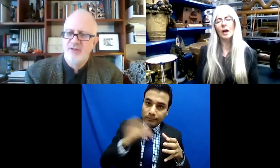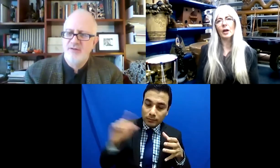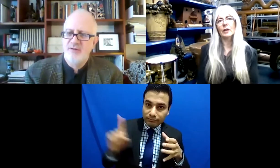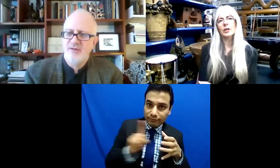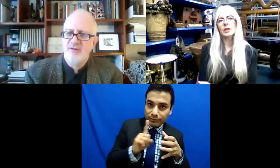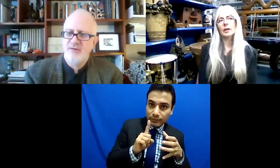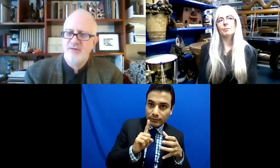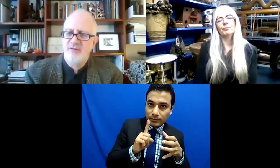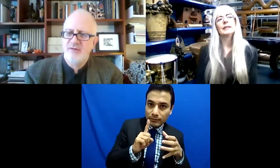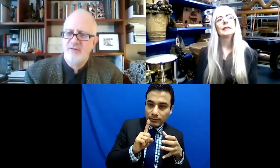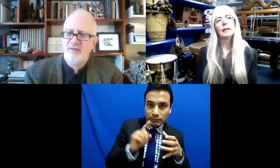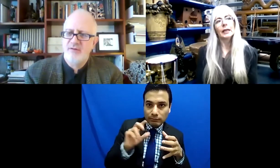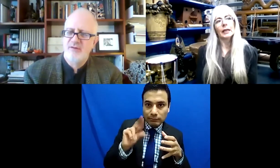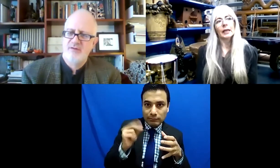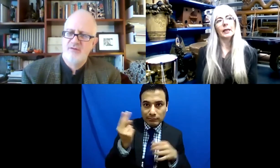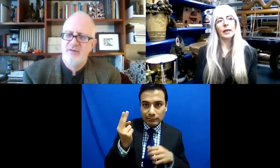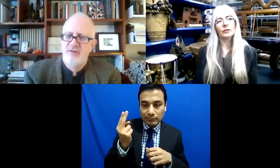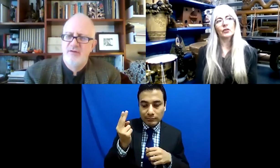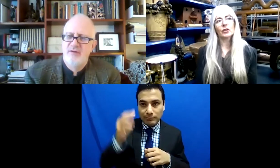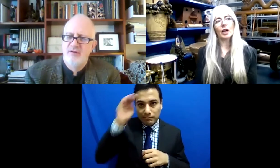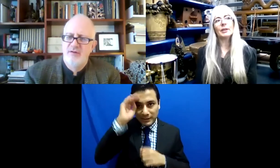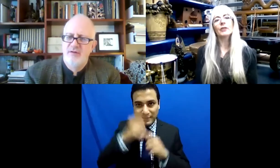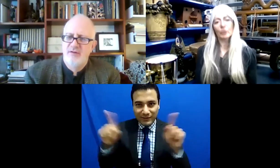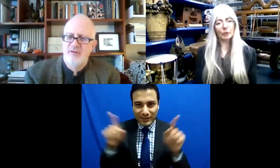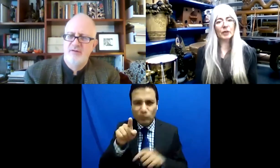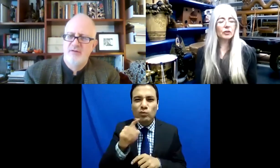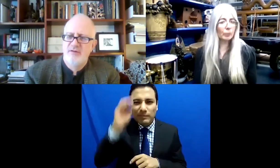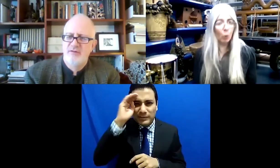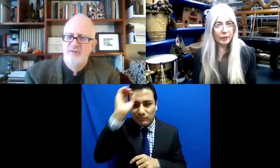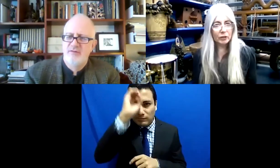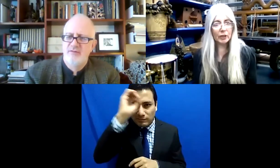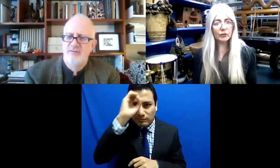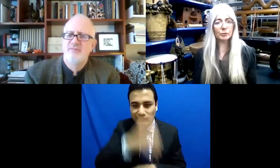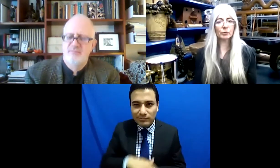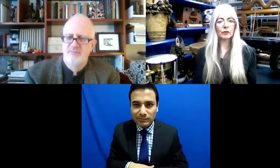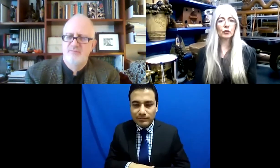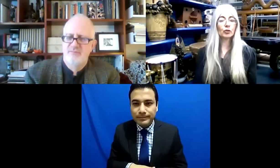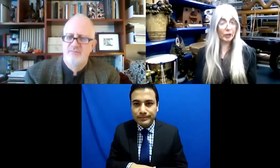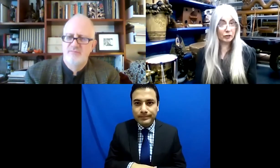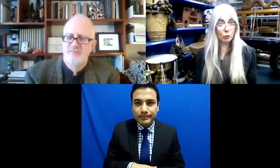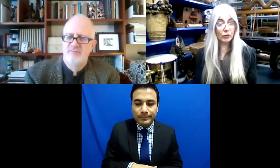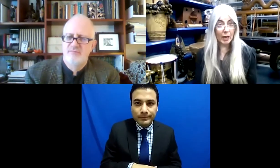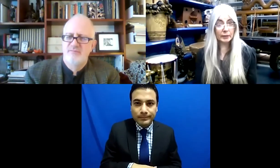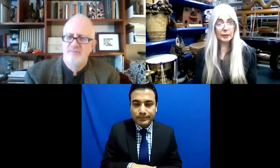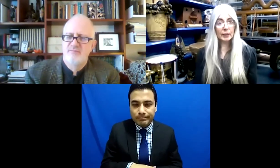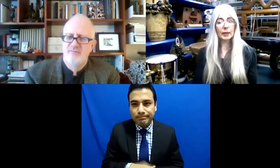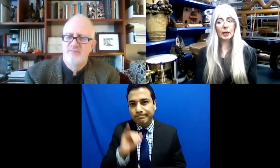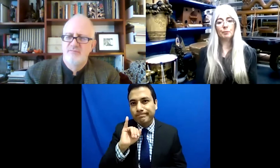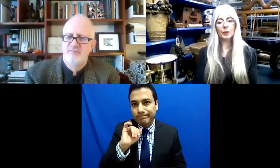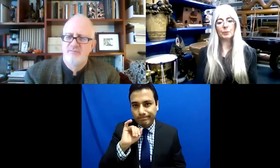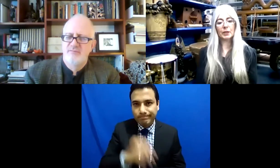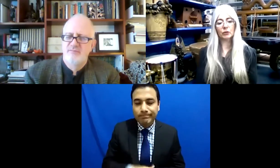caja. Es lo contrario a lo que dices, creo. La caja representa lo establecido. Pues yo a veces me siento